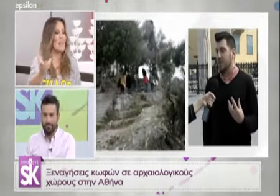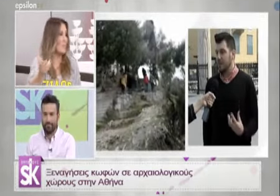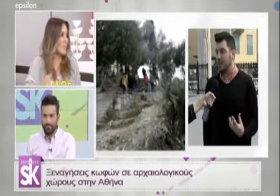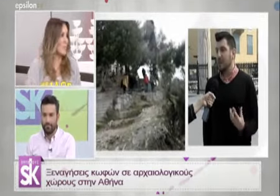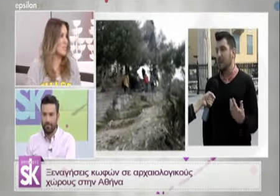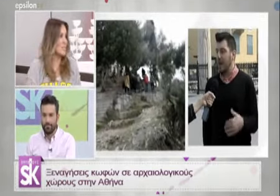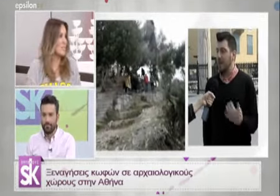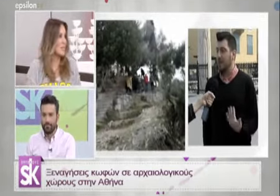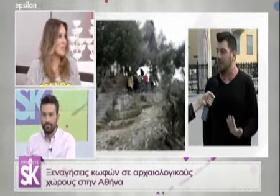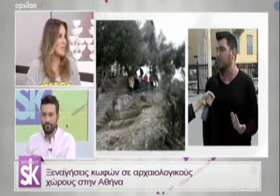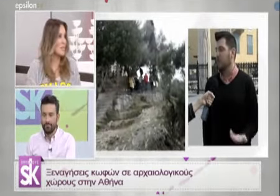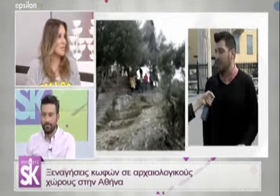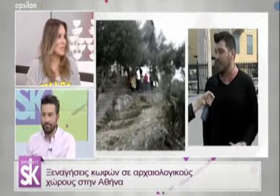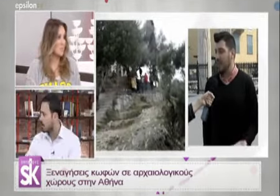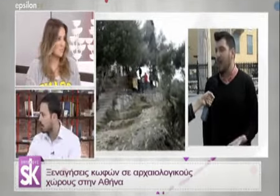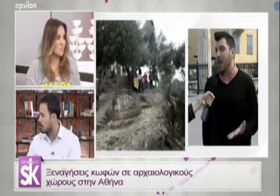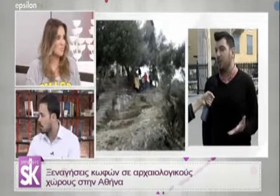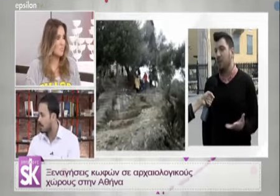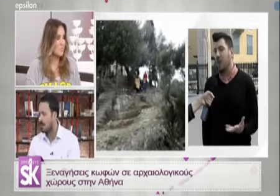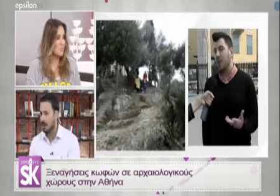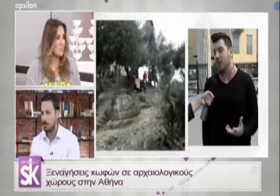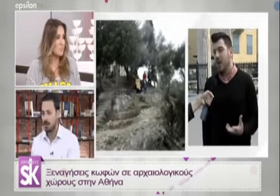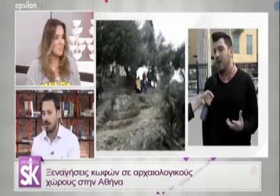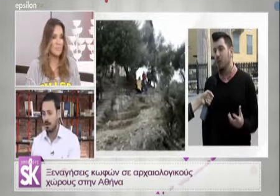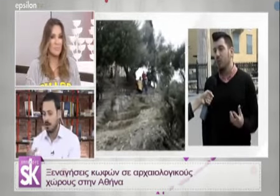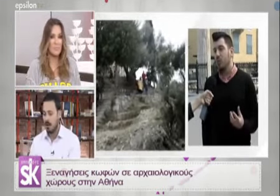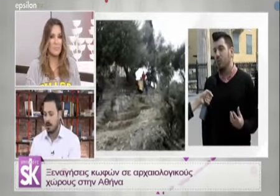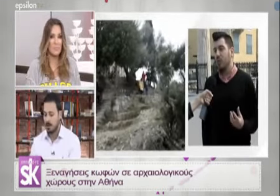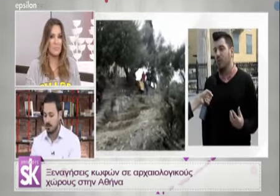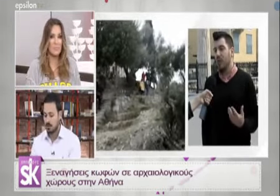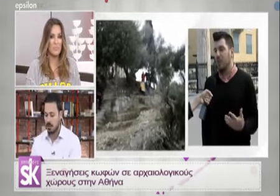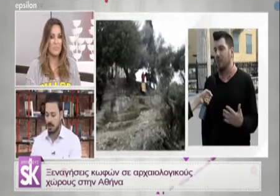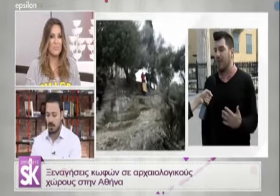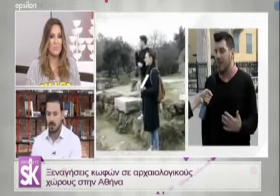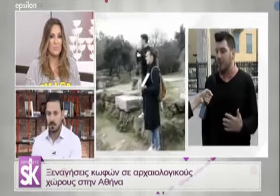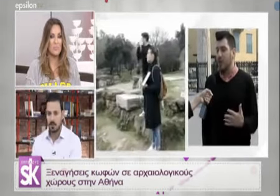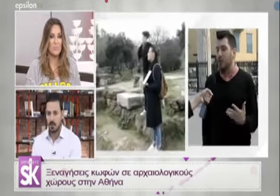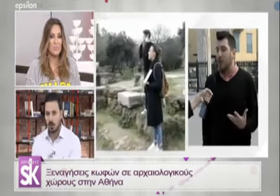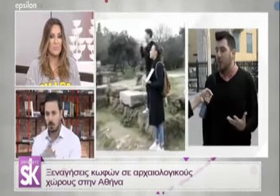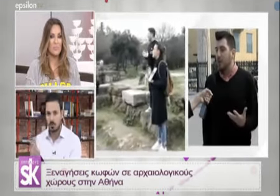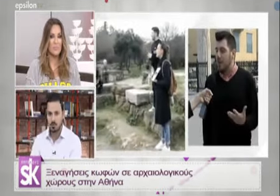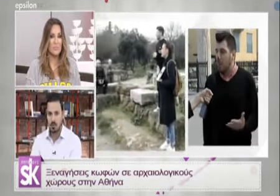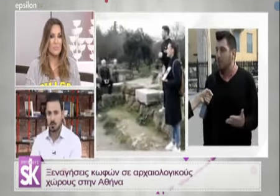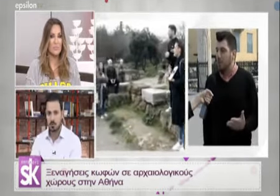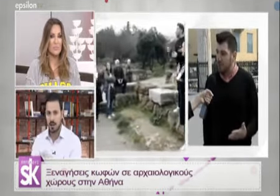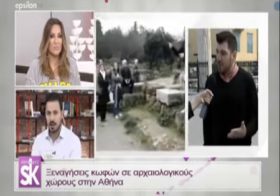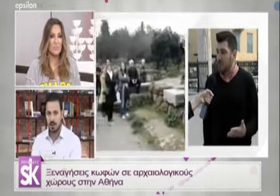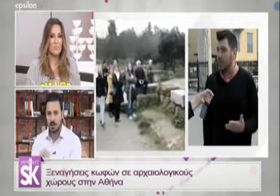είσαι σε μια παράσταση. να αναφέρεται το δικαίωμα αυτών των ανθρώπων, να έχουν τη δυνατότητα να ζήσουν και να επισκεφθούν όλους αυτούς τους χώρους και να έχουν